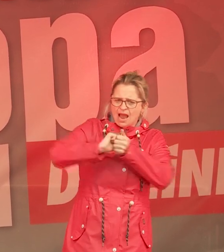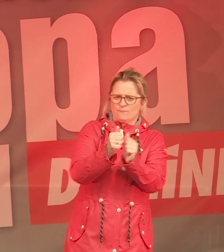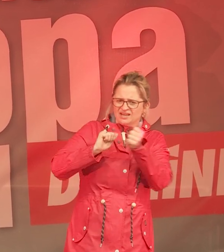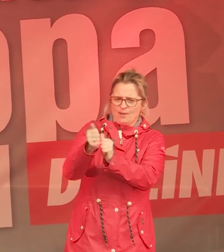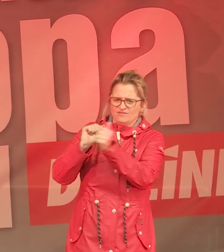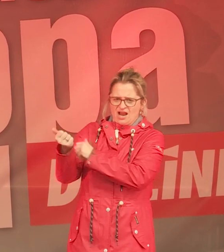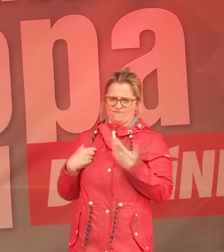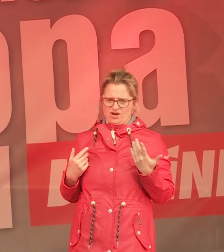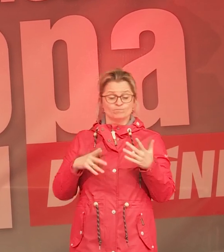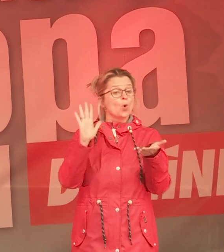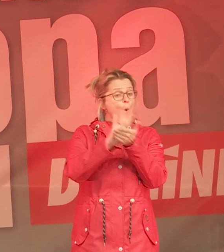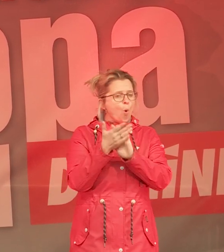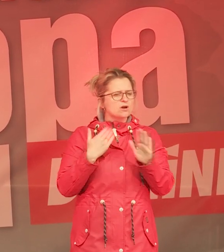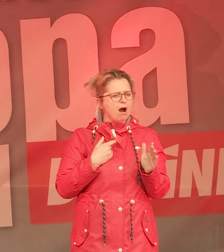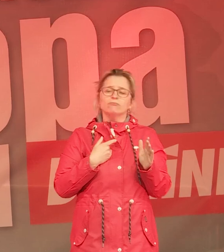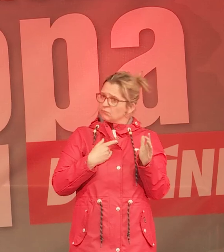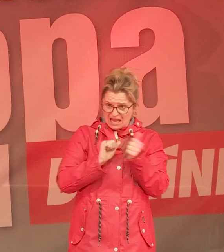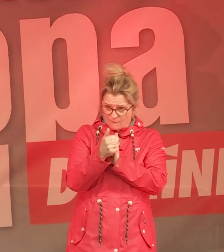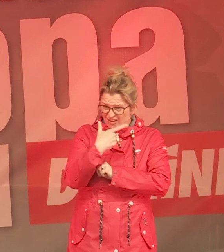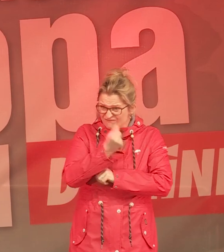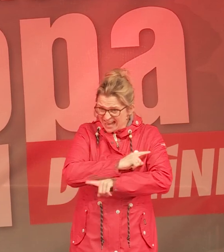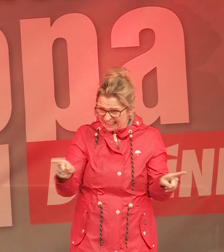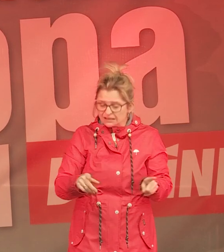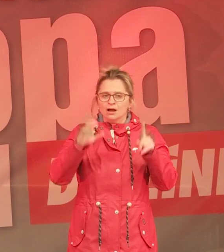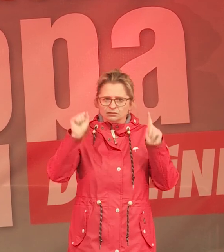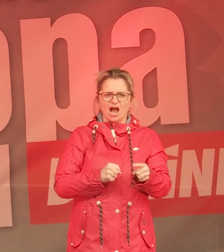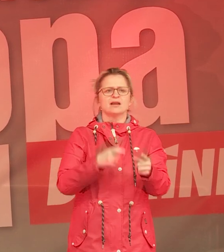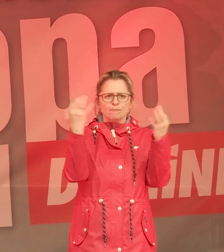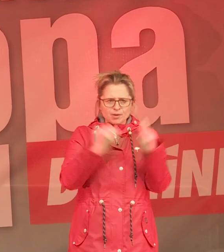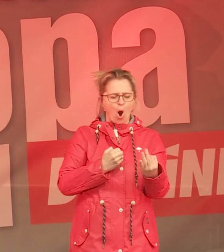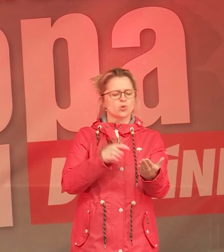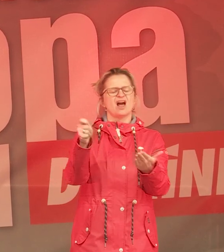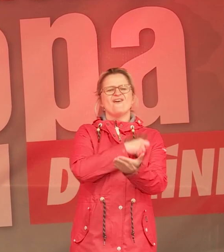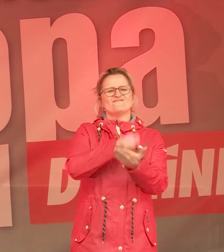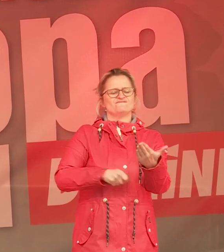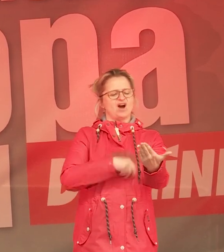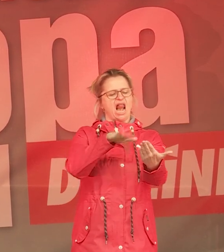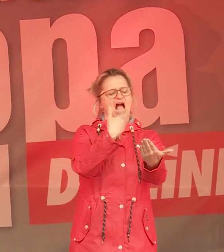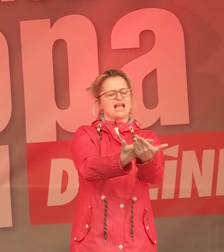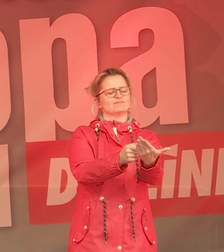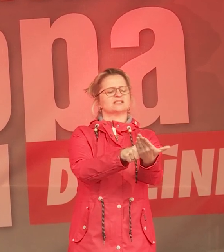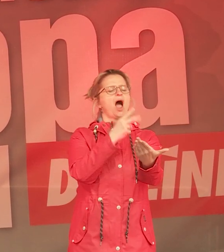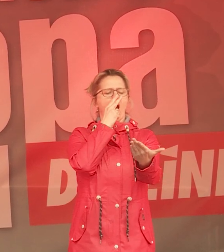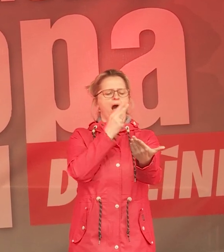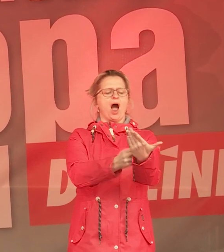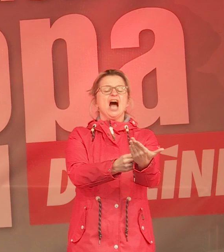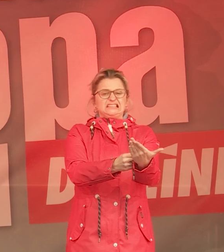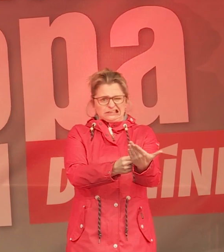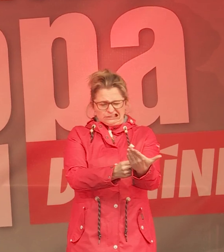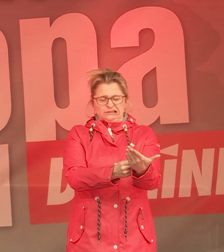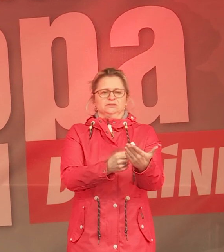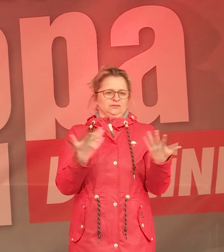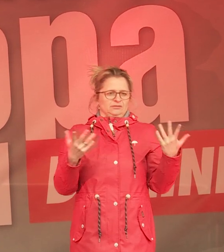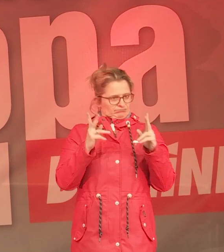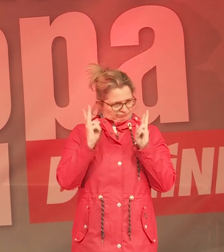muss man eben bei Wahlergebnissen auch spüren, dass die Menschen Politiker wollen, die für so etwas kämpfen. Und ich denke, auch das